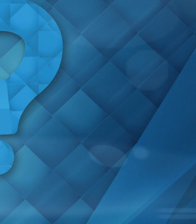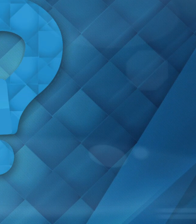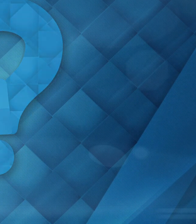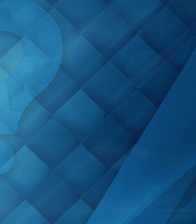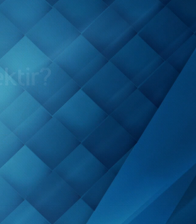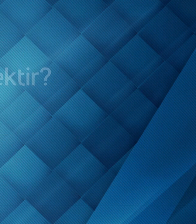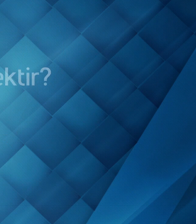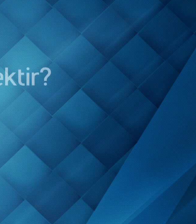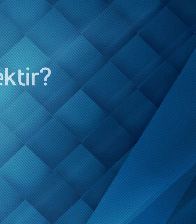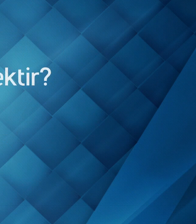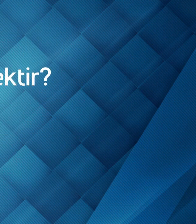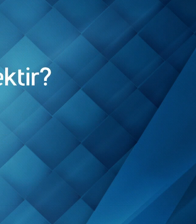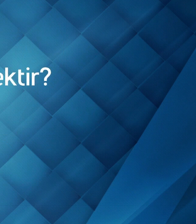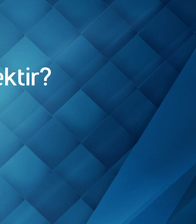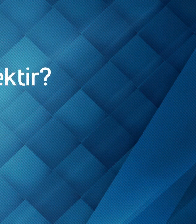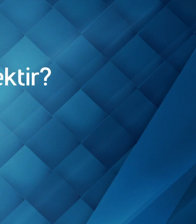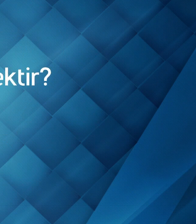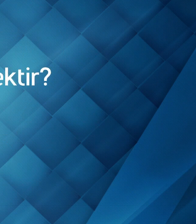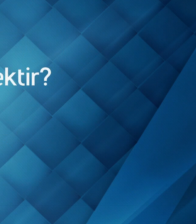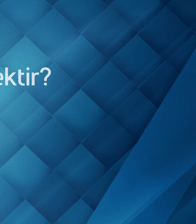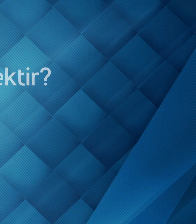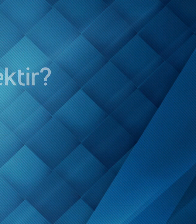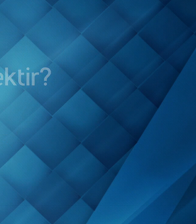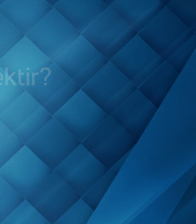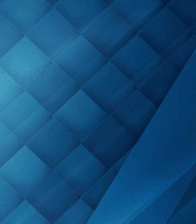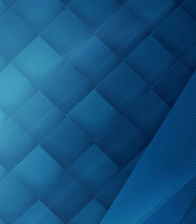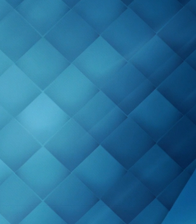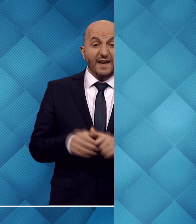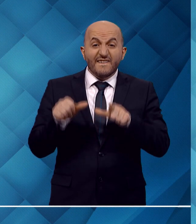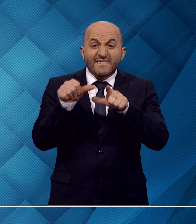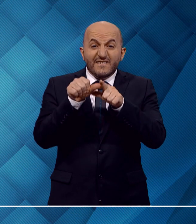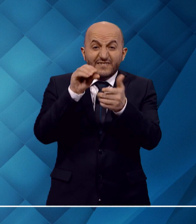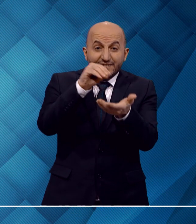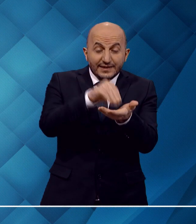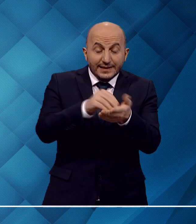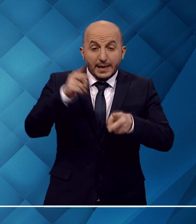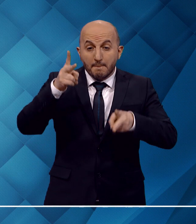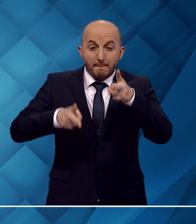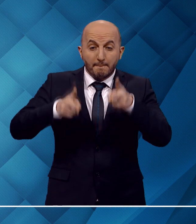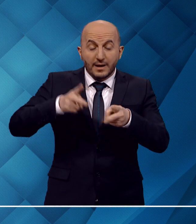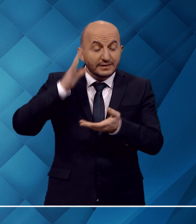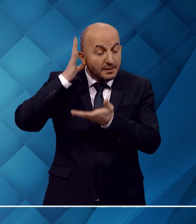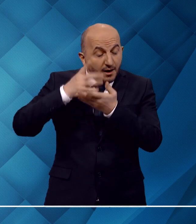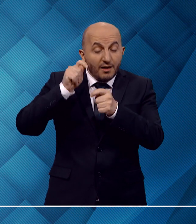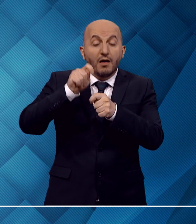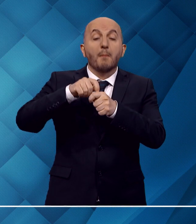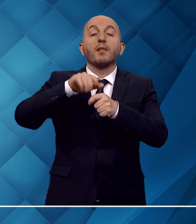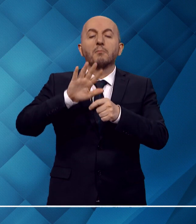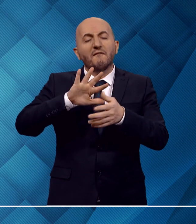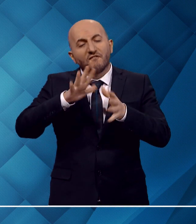Oruç Fidyesi Ne Demektir? Fidye, bazı ibadetlerin eda edinmemesi ya da edası